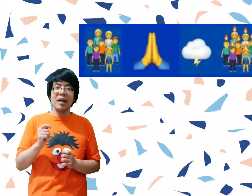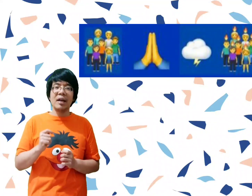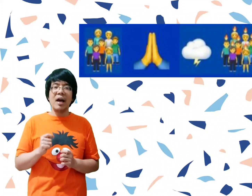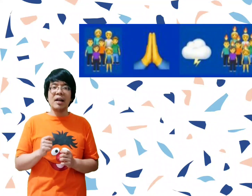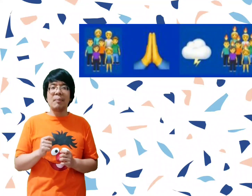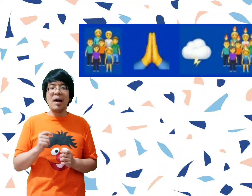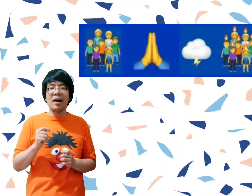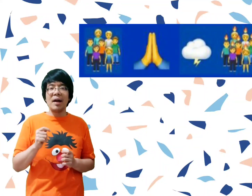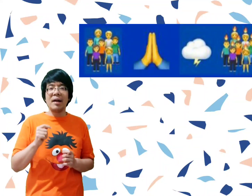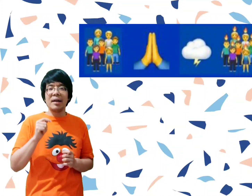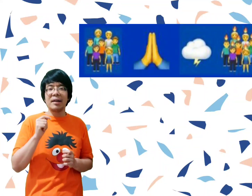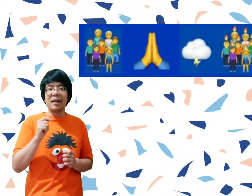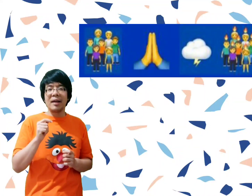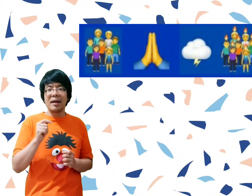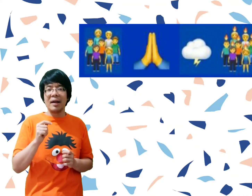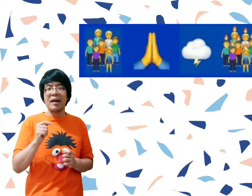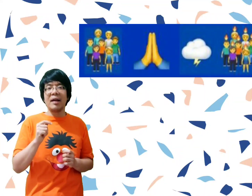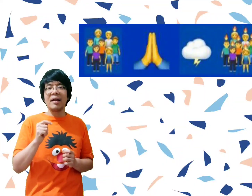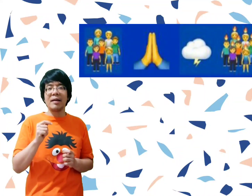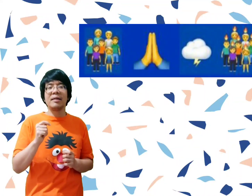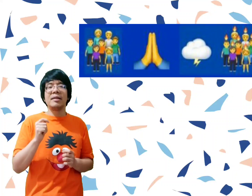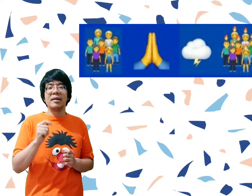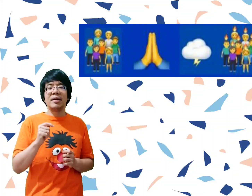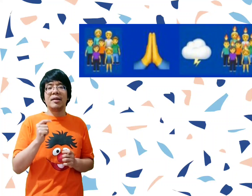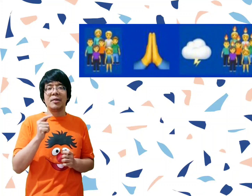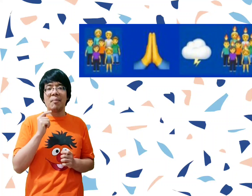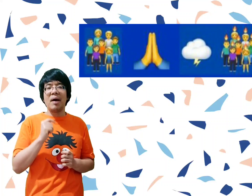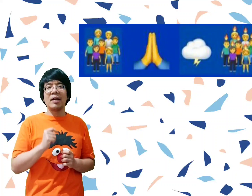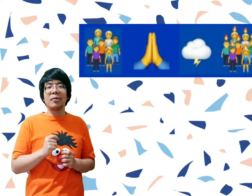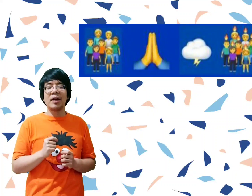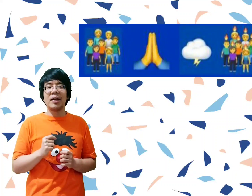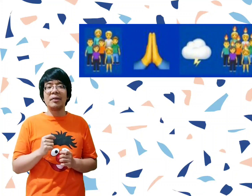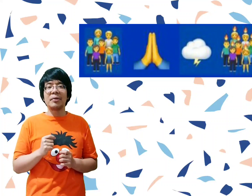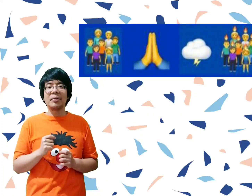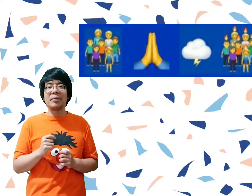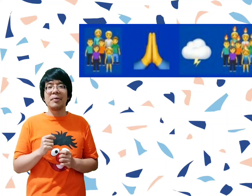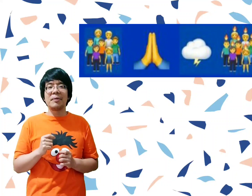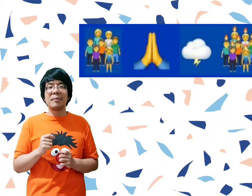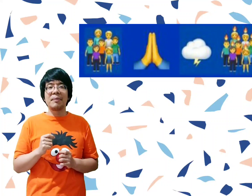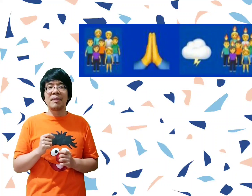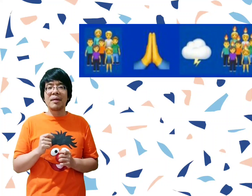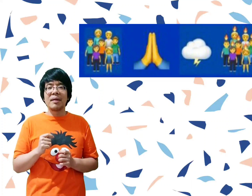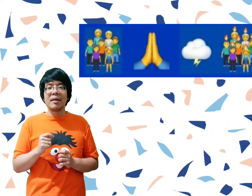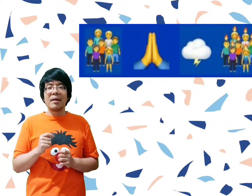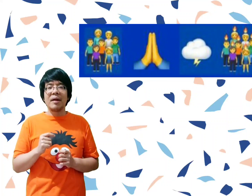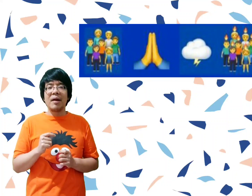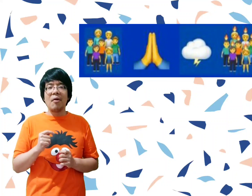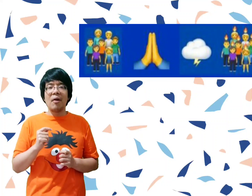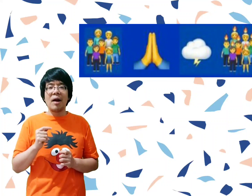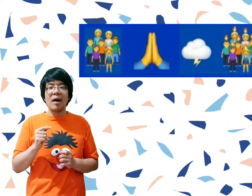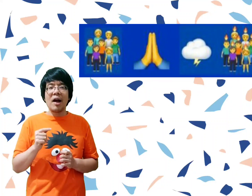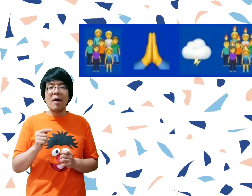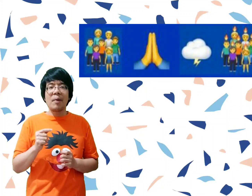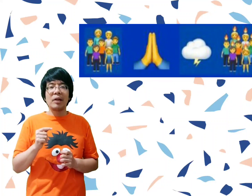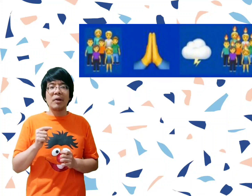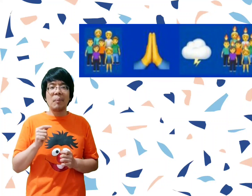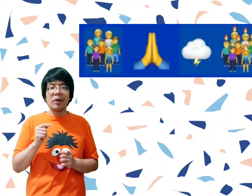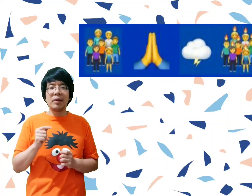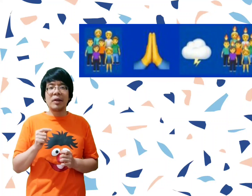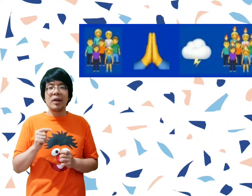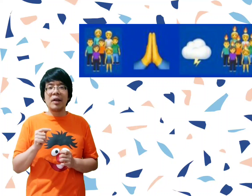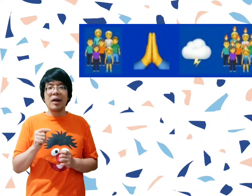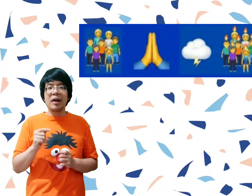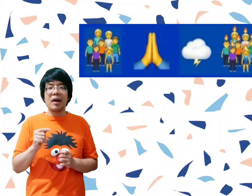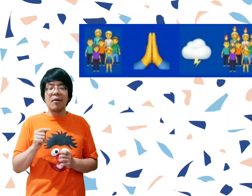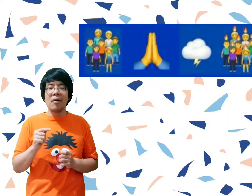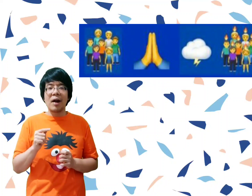Ini dari mana? Nah, gambarnya itu kayak gitu tuh. Ada orang apa ya itu? Ada